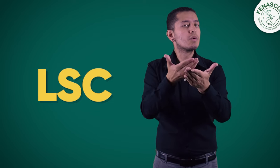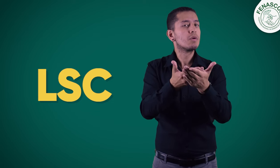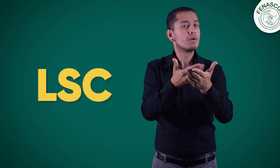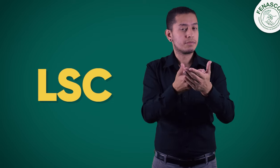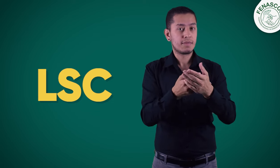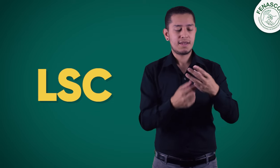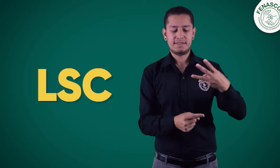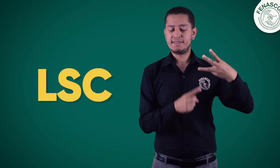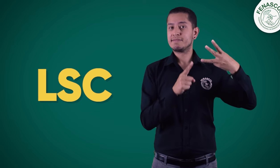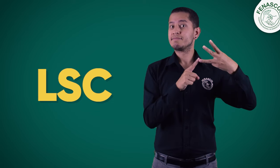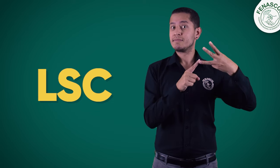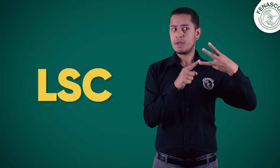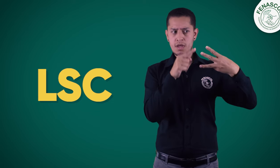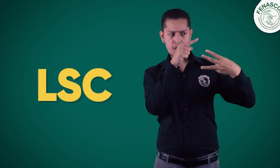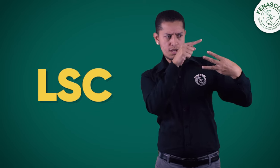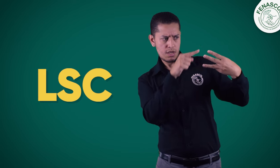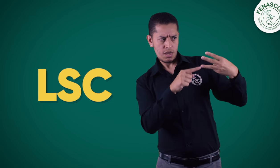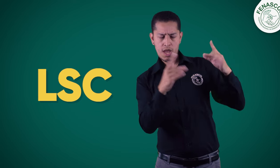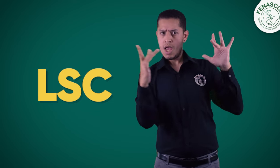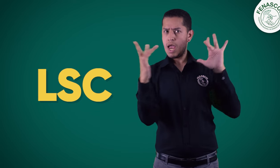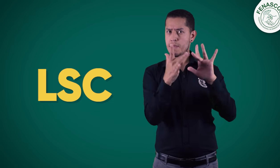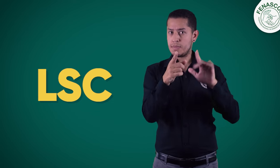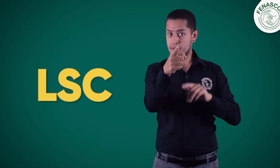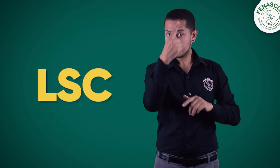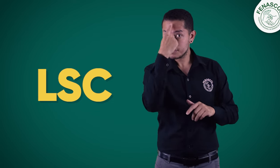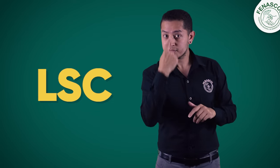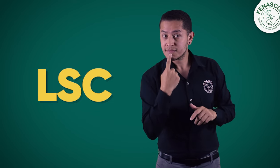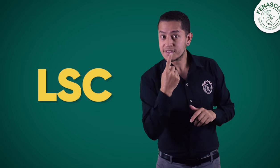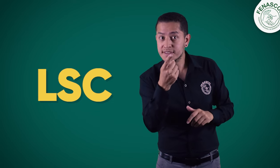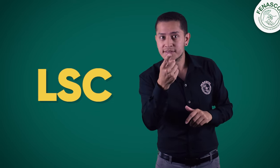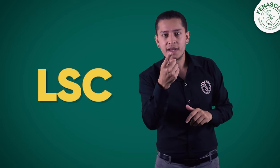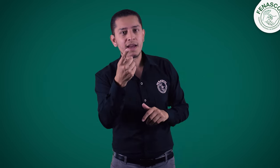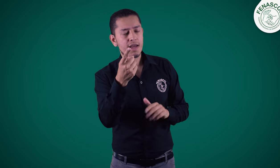Si cumples con este perfil, mira. Mira.